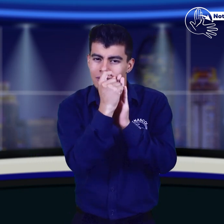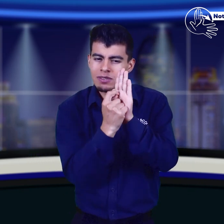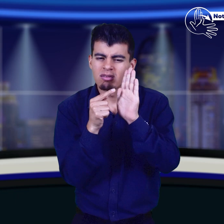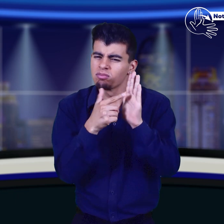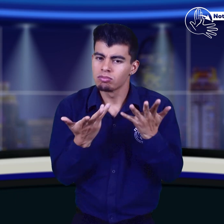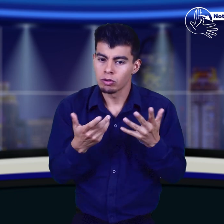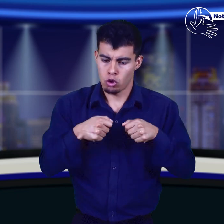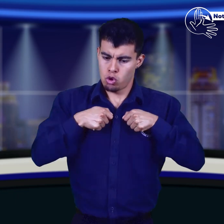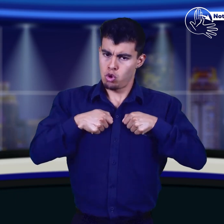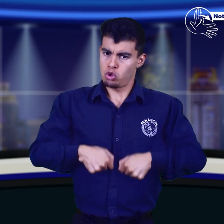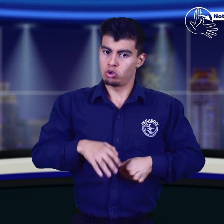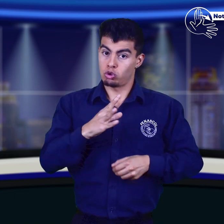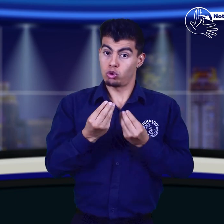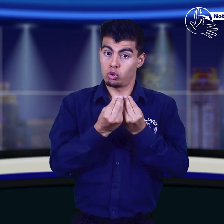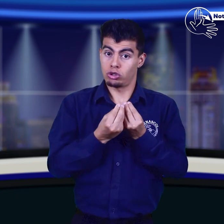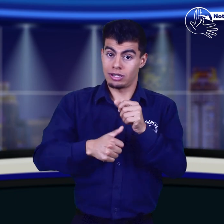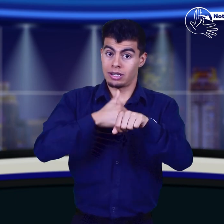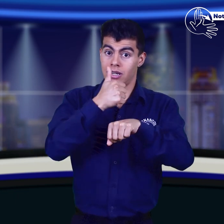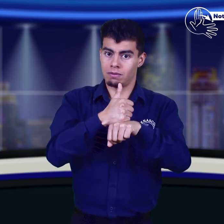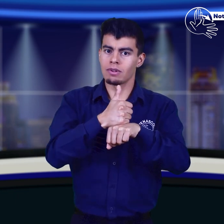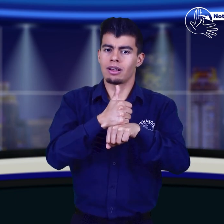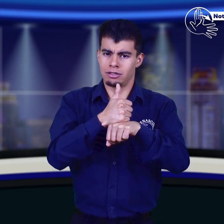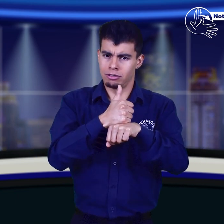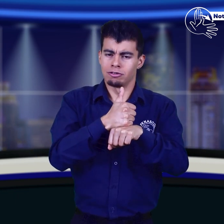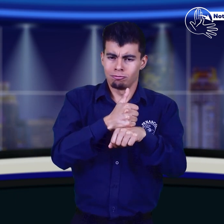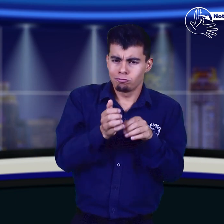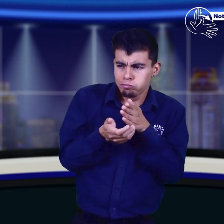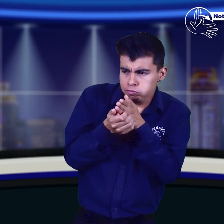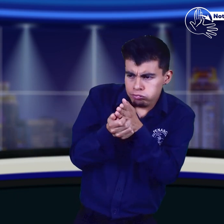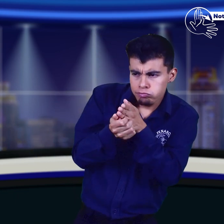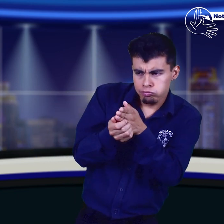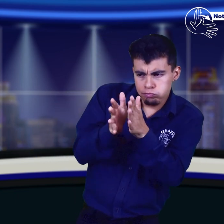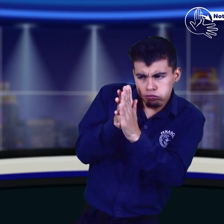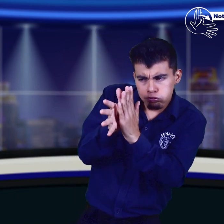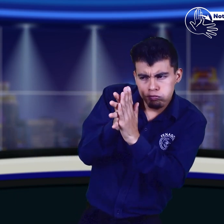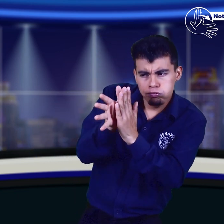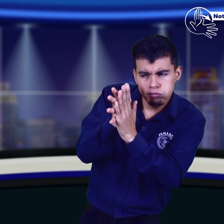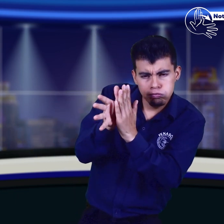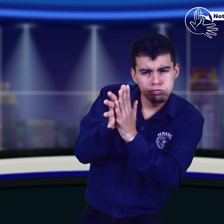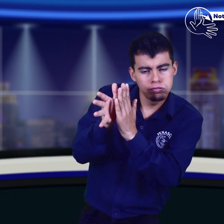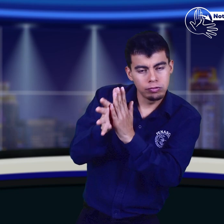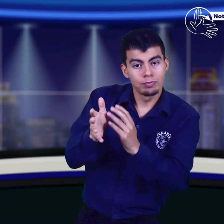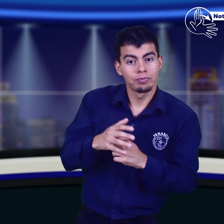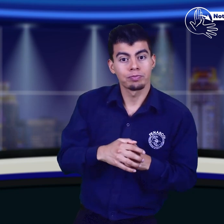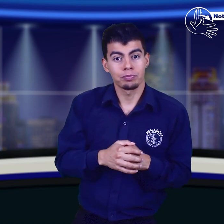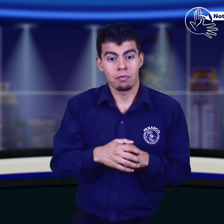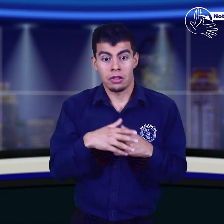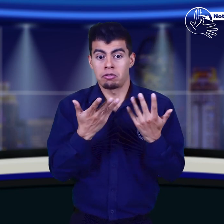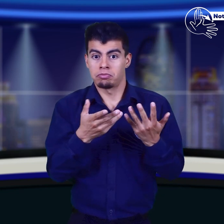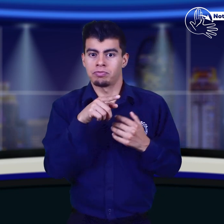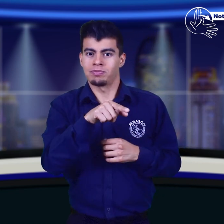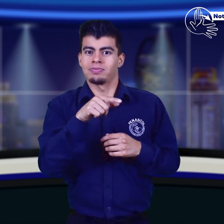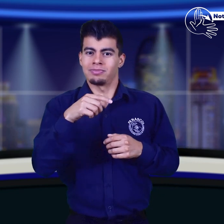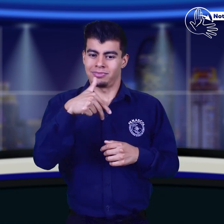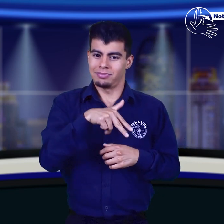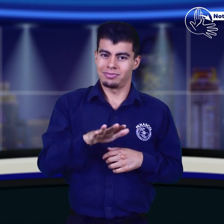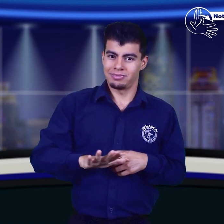También se informó sobre las acciones que ha realizado la Comisión